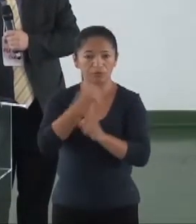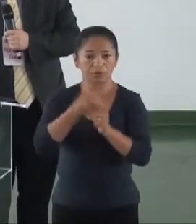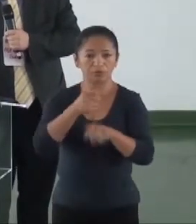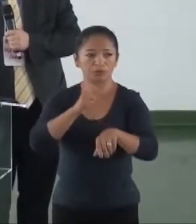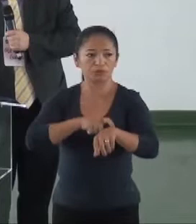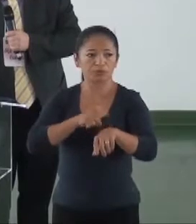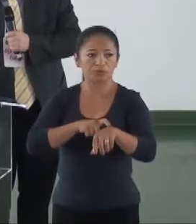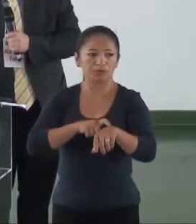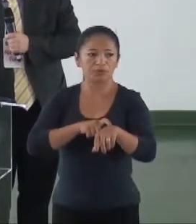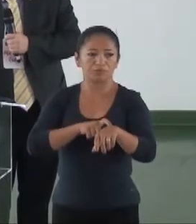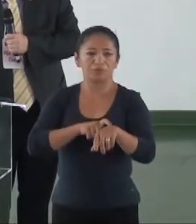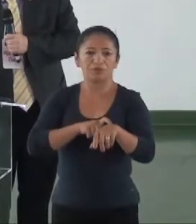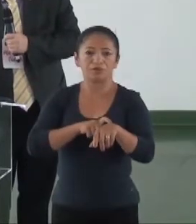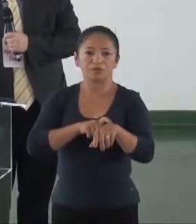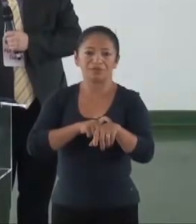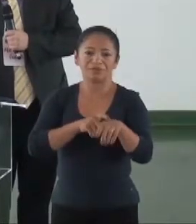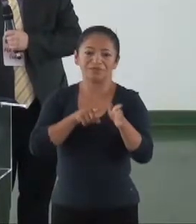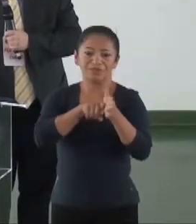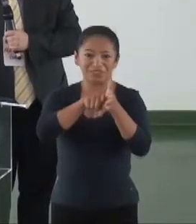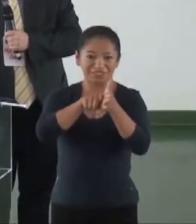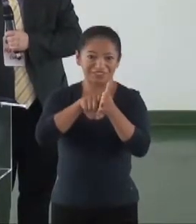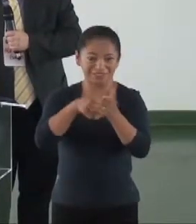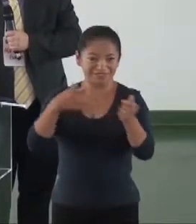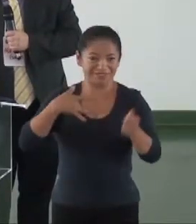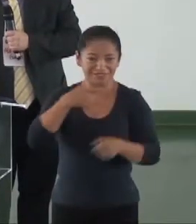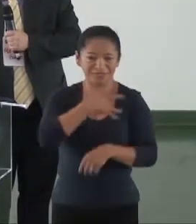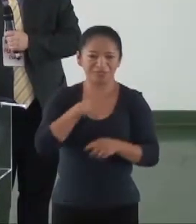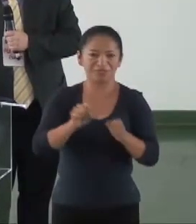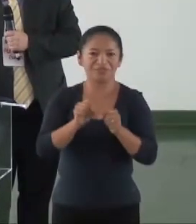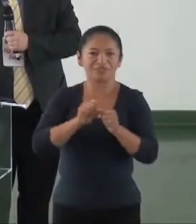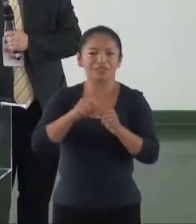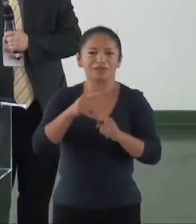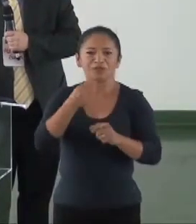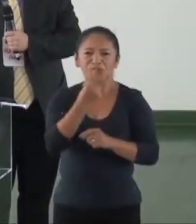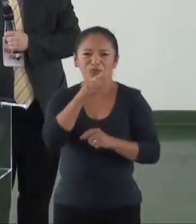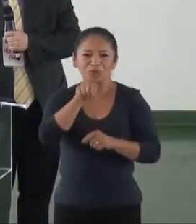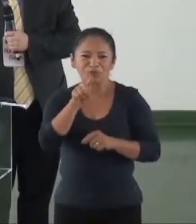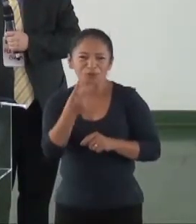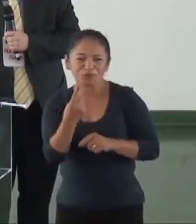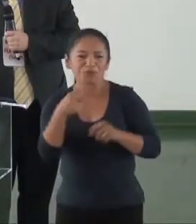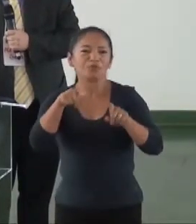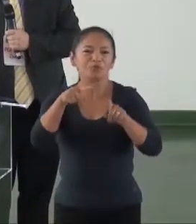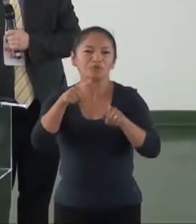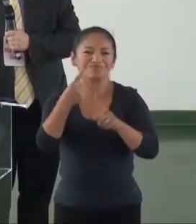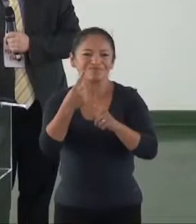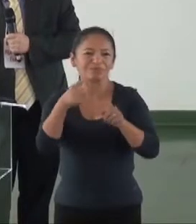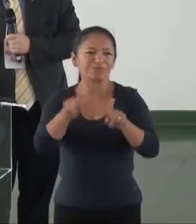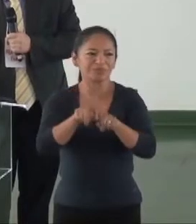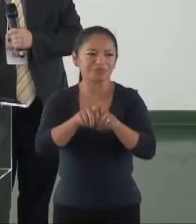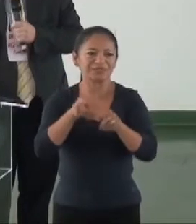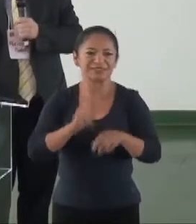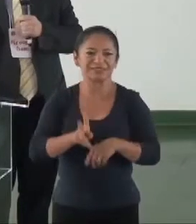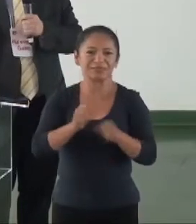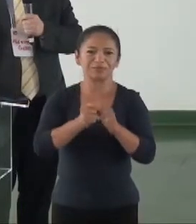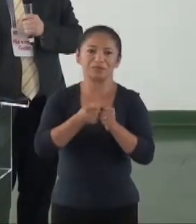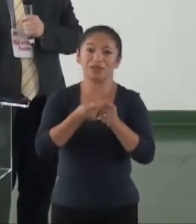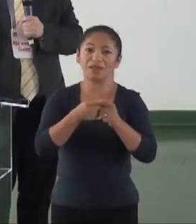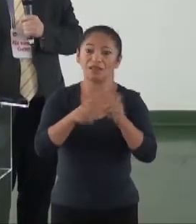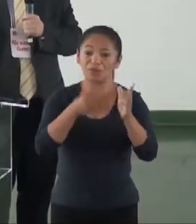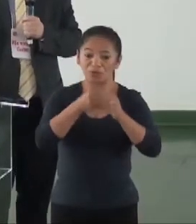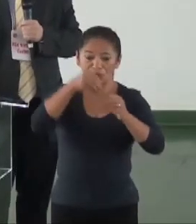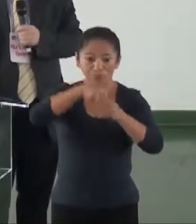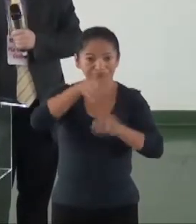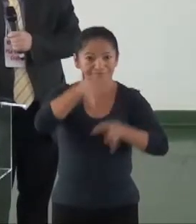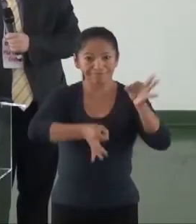Fiscalização da Gestão Pública de Saúde? 3.1. Implementação efetiva das audiências quadrimestrais no Poder